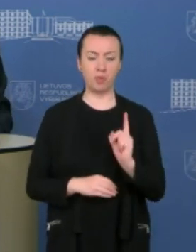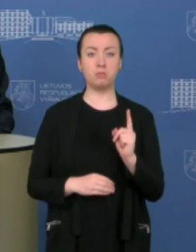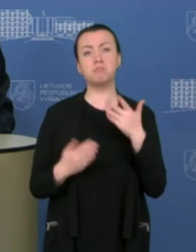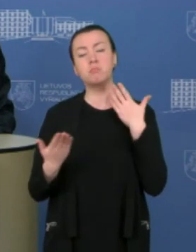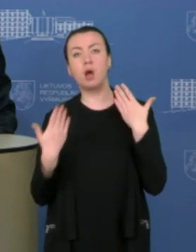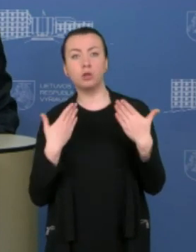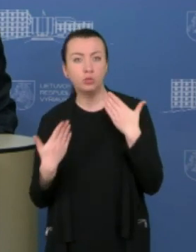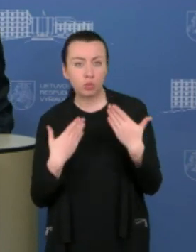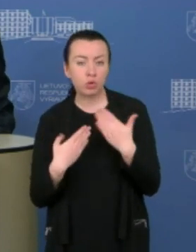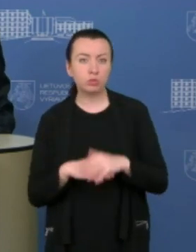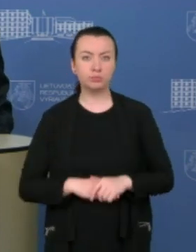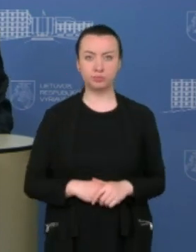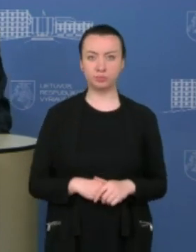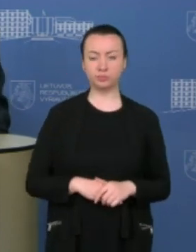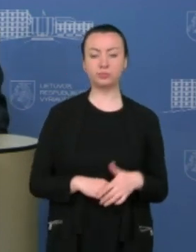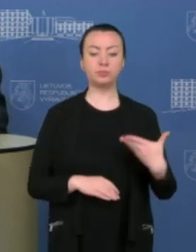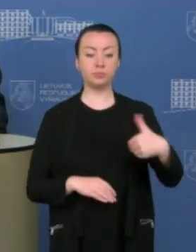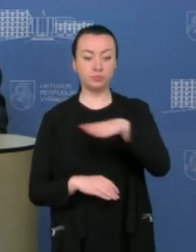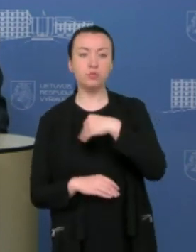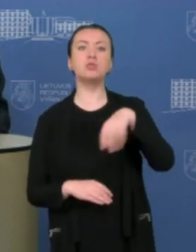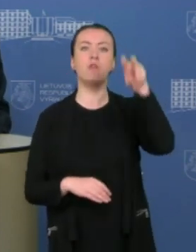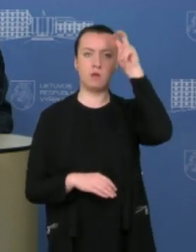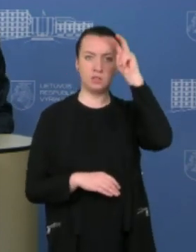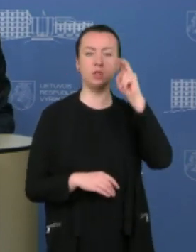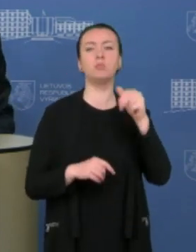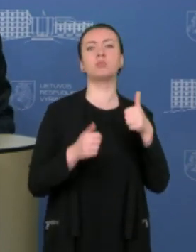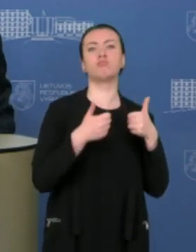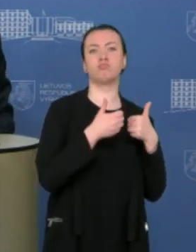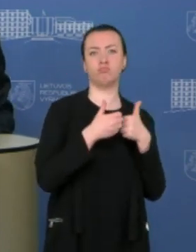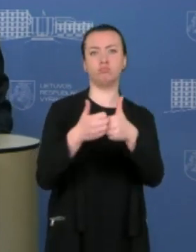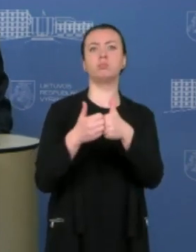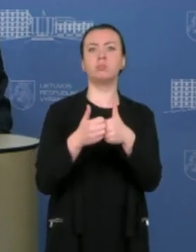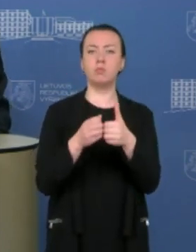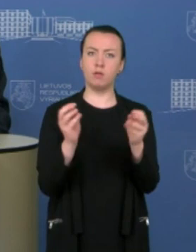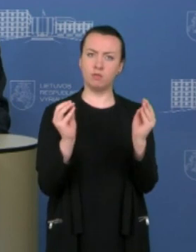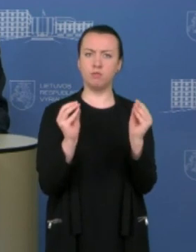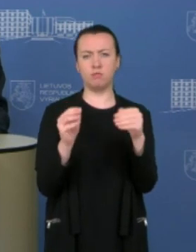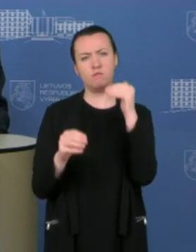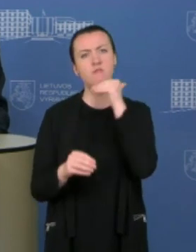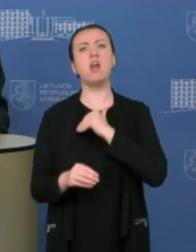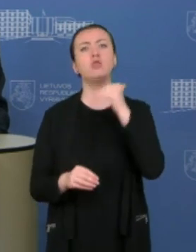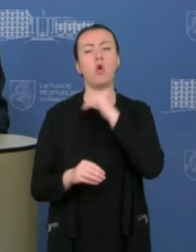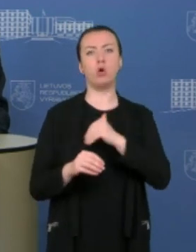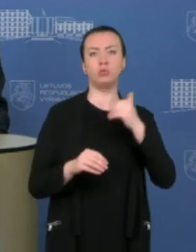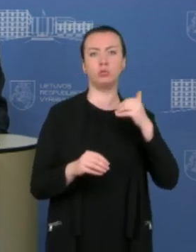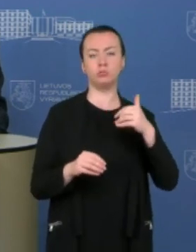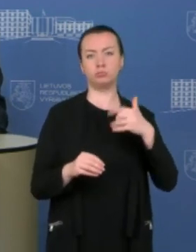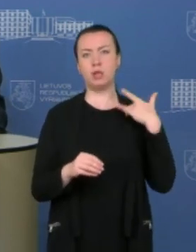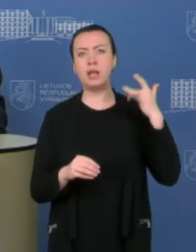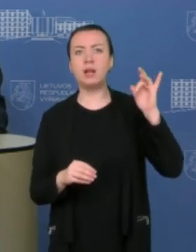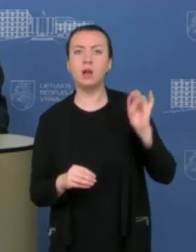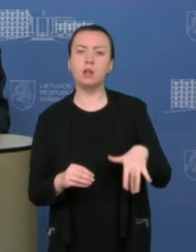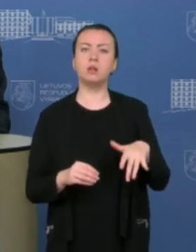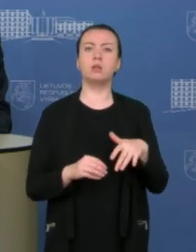panašu, kad viso šalis laikysis labai panašių reikalavimų kaip ir dabar. Tai